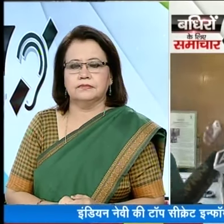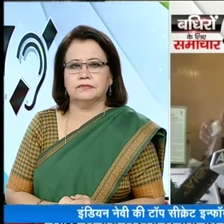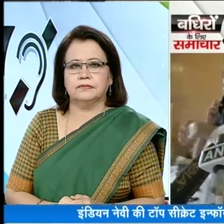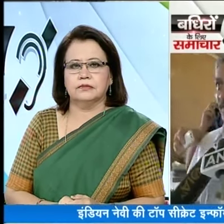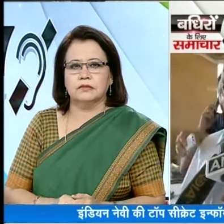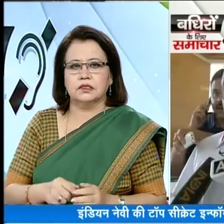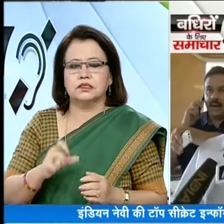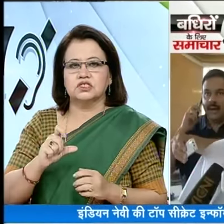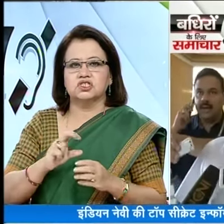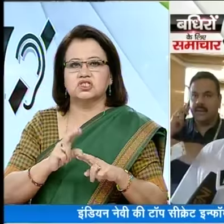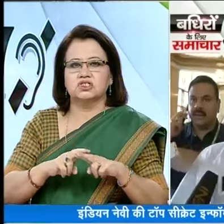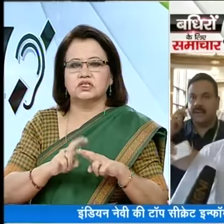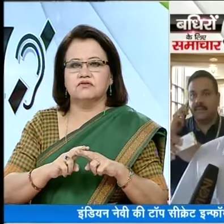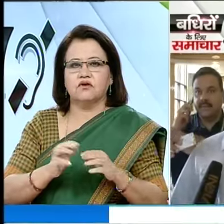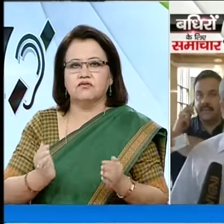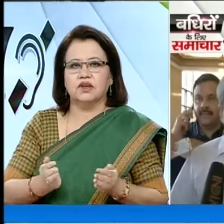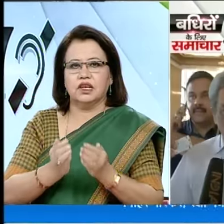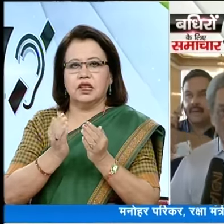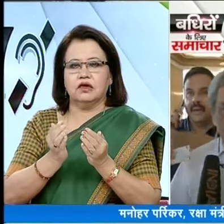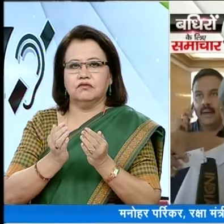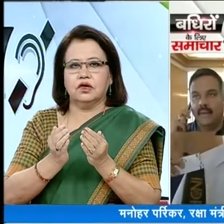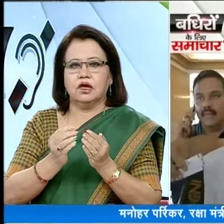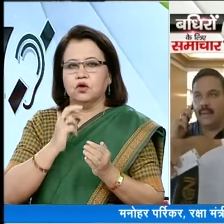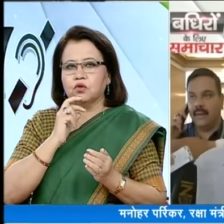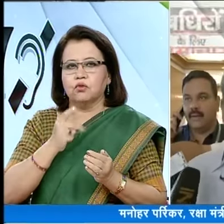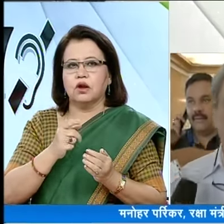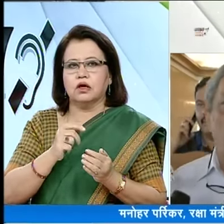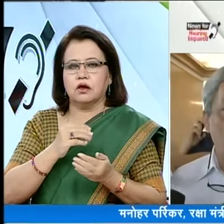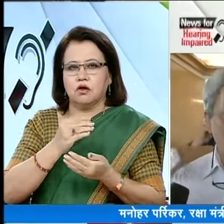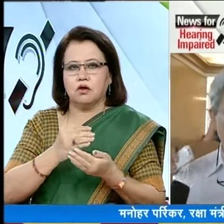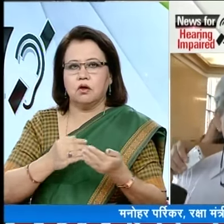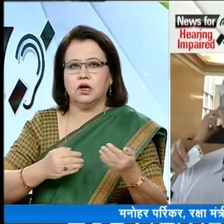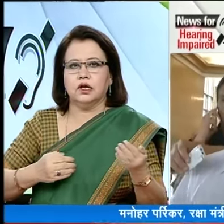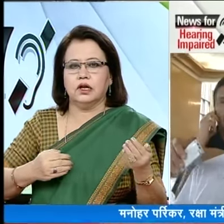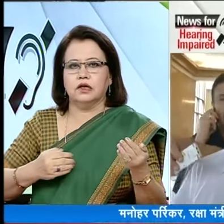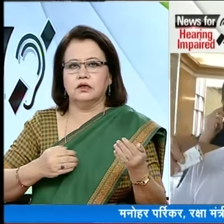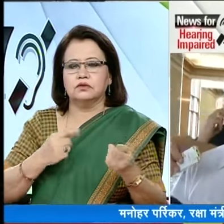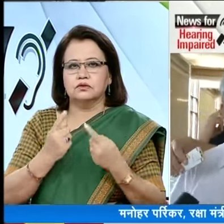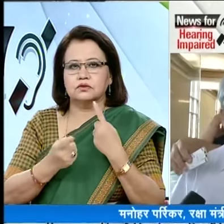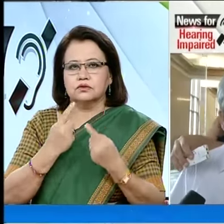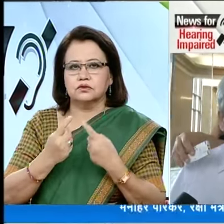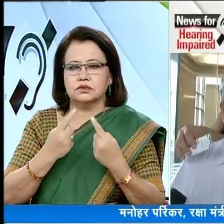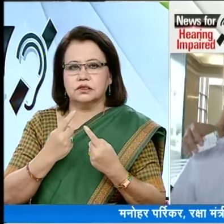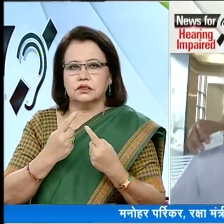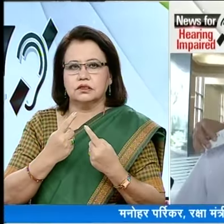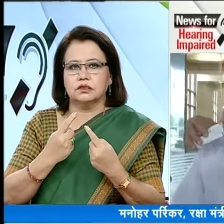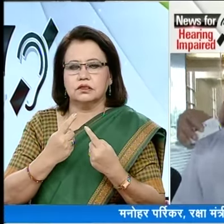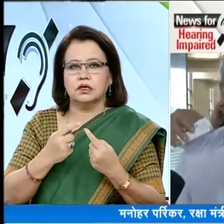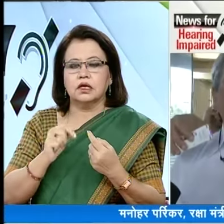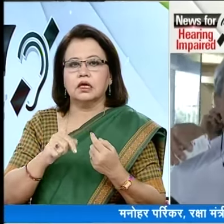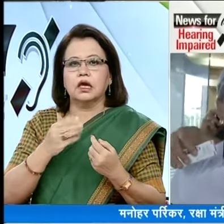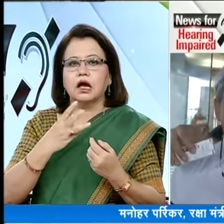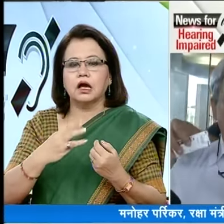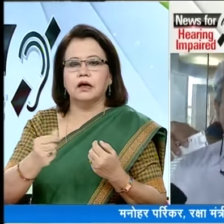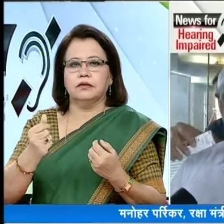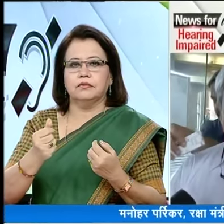मैंने Chief of Navy उनको बोला है कि वो पूरा इसलेशन करें उसका क्या